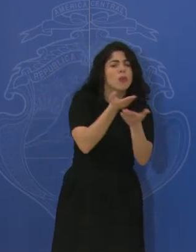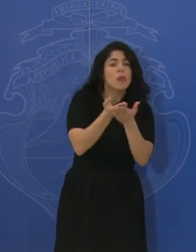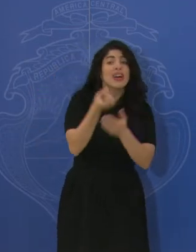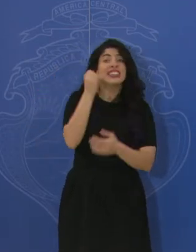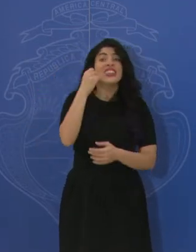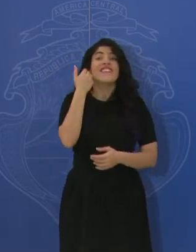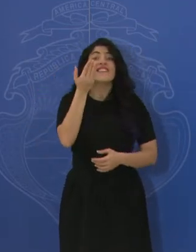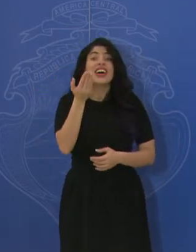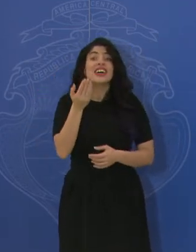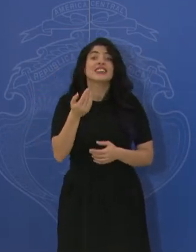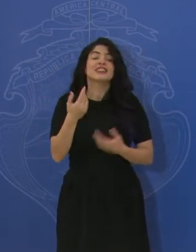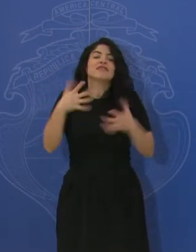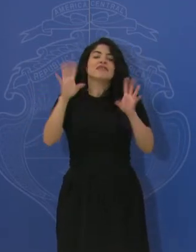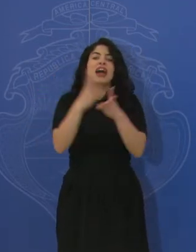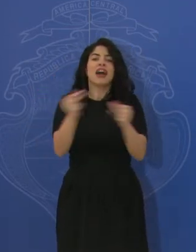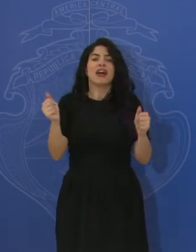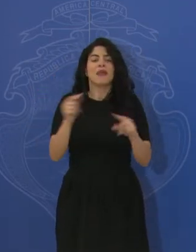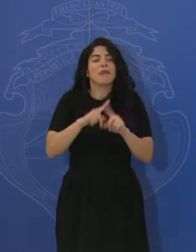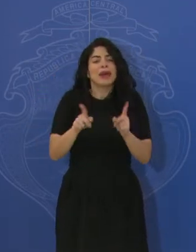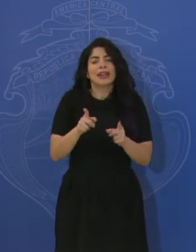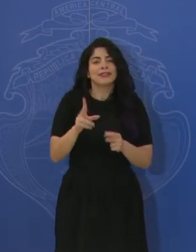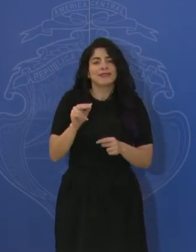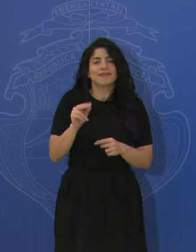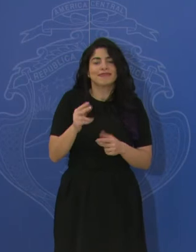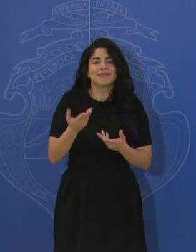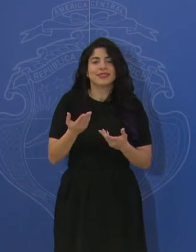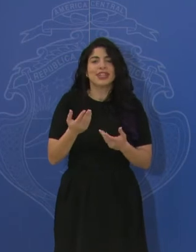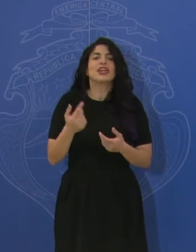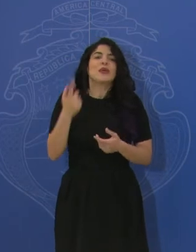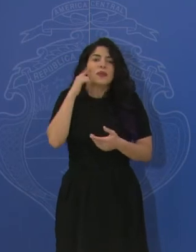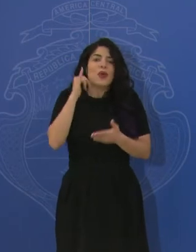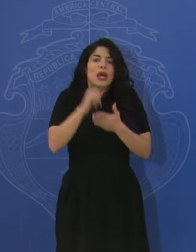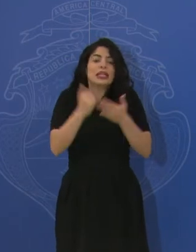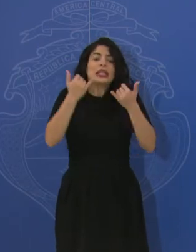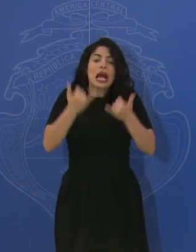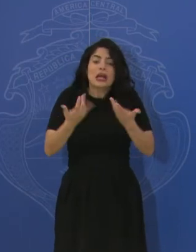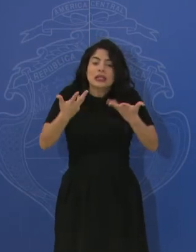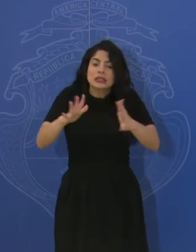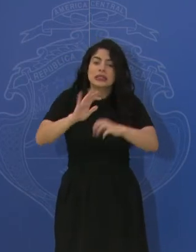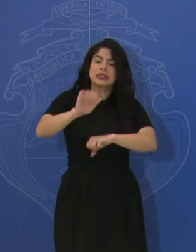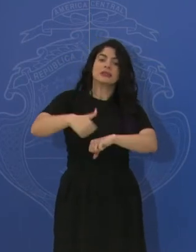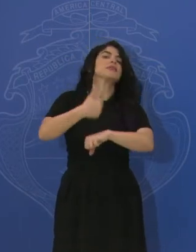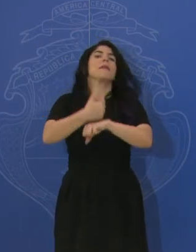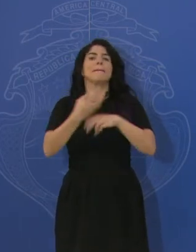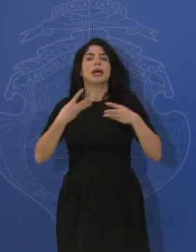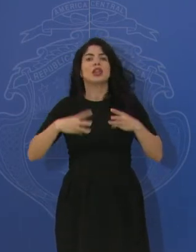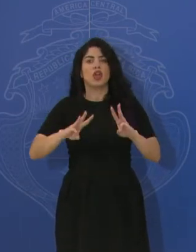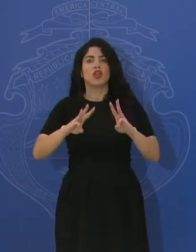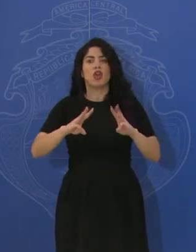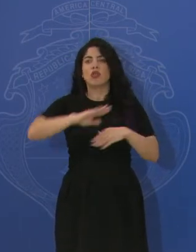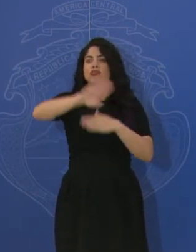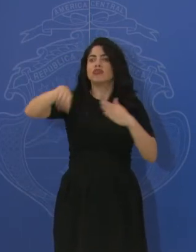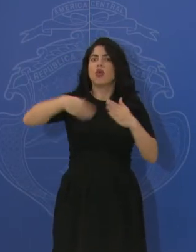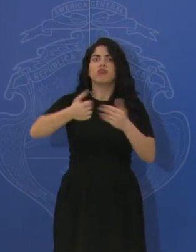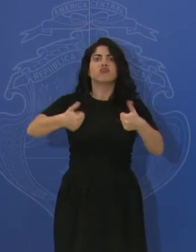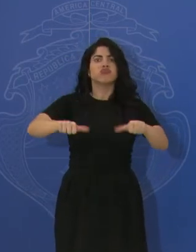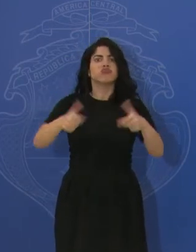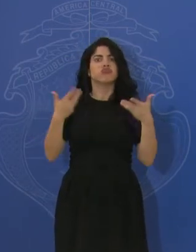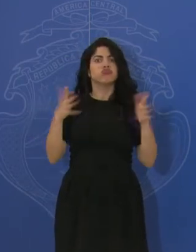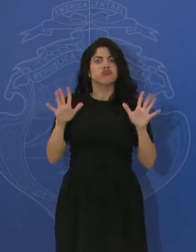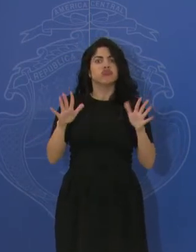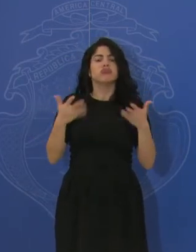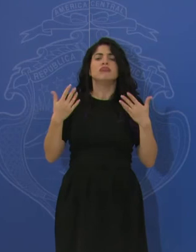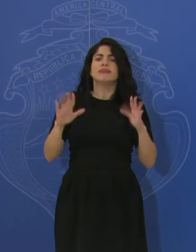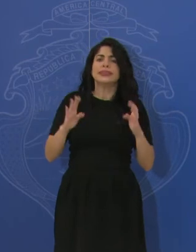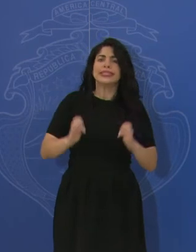ya lo hubiéramos hecho. Entonces, me parece que ya se tiene una metodología acordada, ya